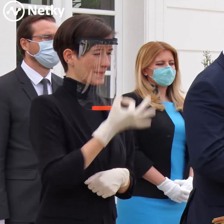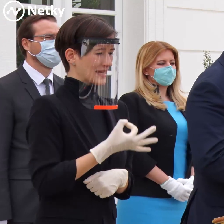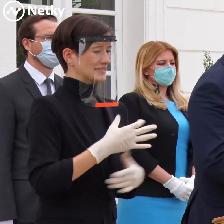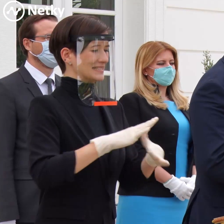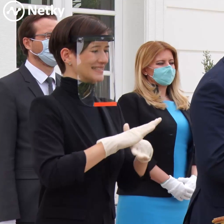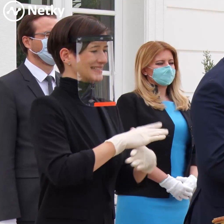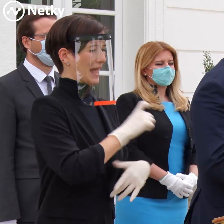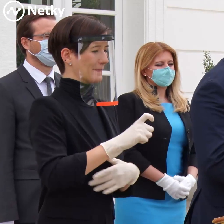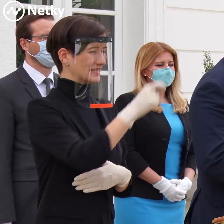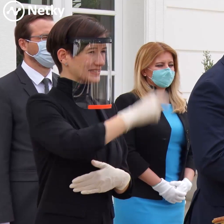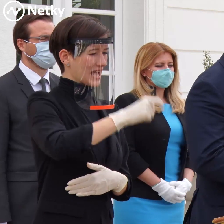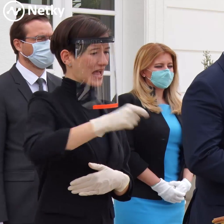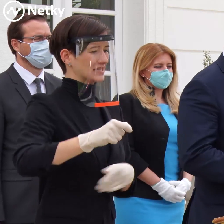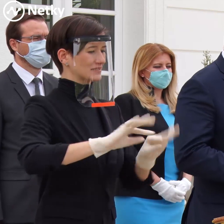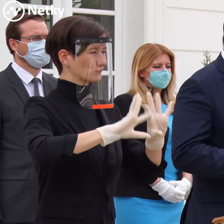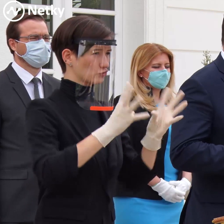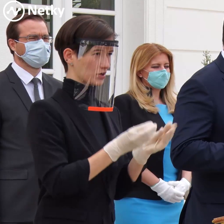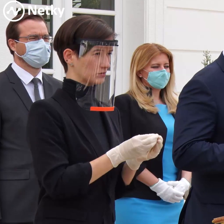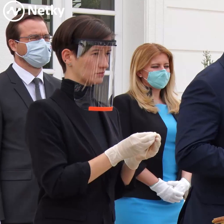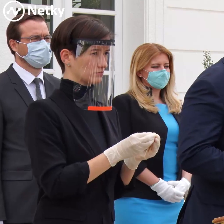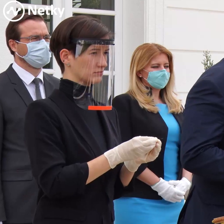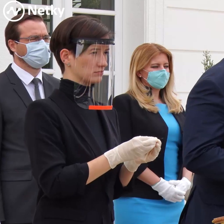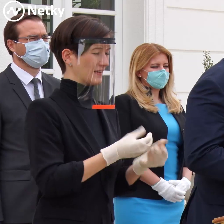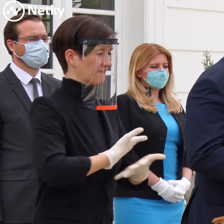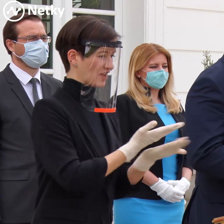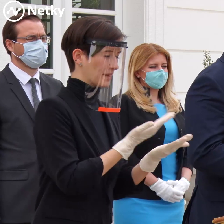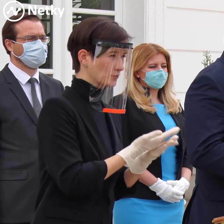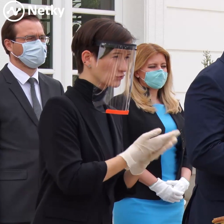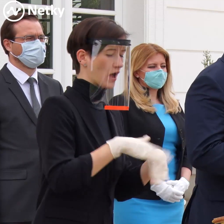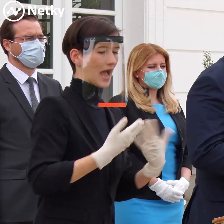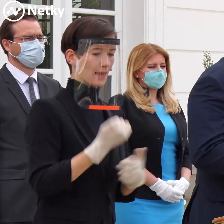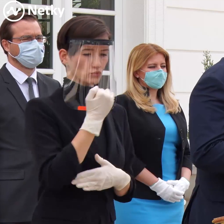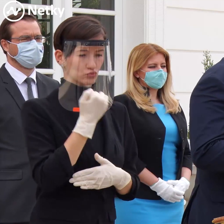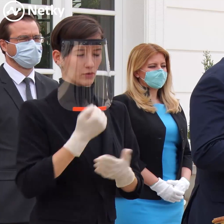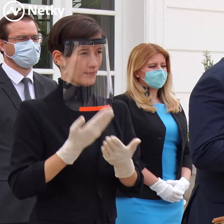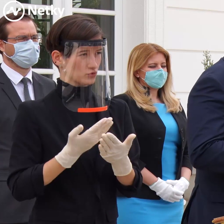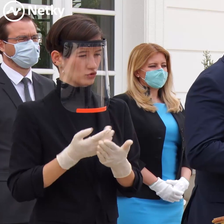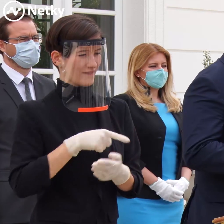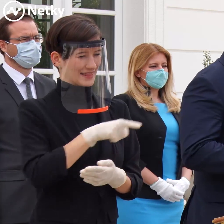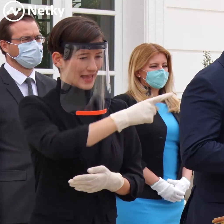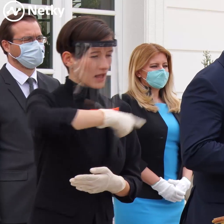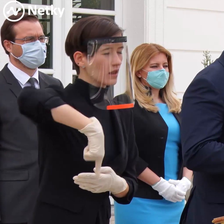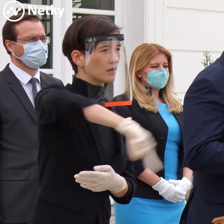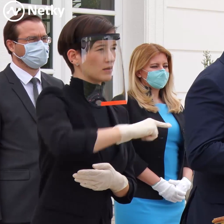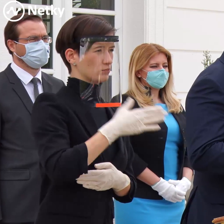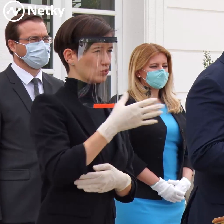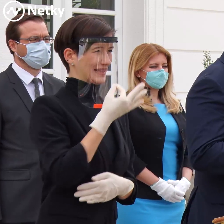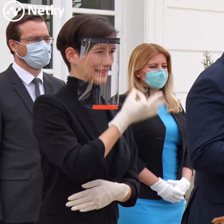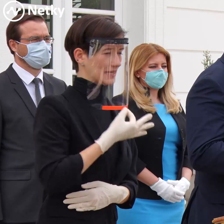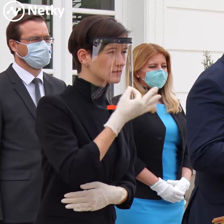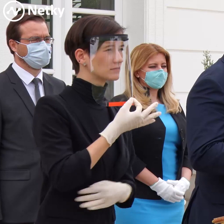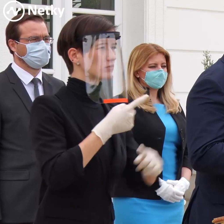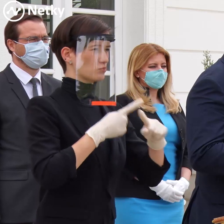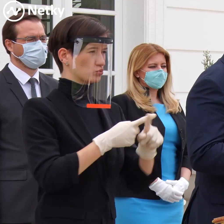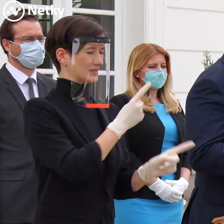akéhokoľvek zariadenia a sociálnych slúžieb a všetci klienti. My sme na základe informácií od